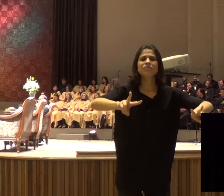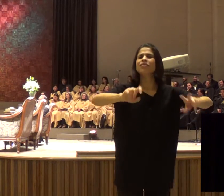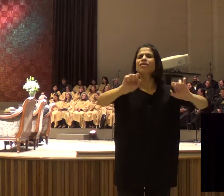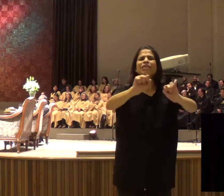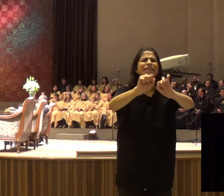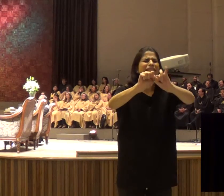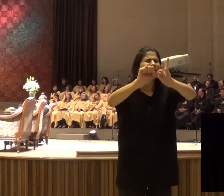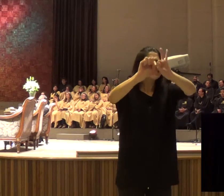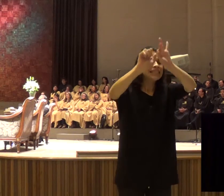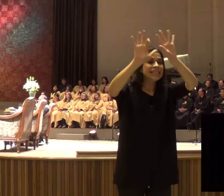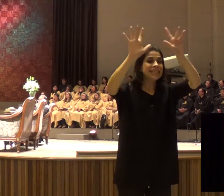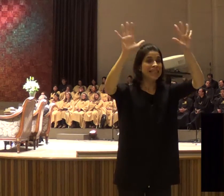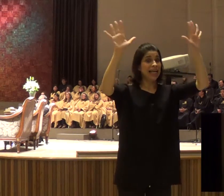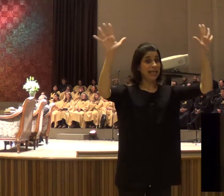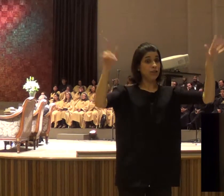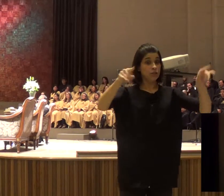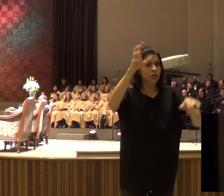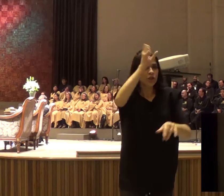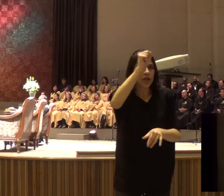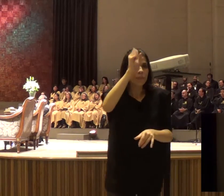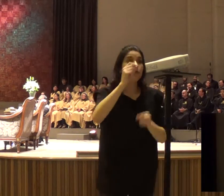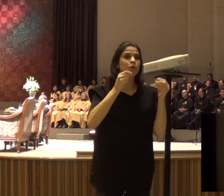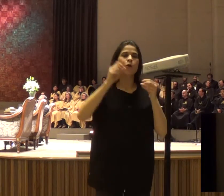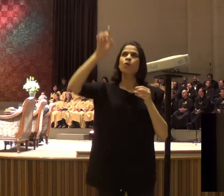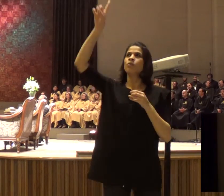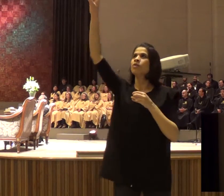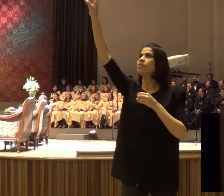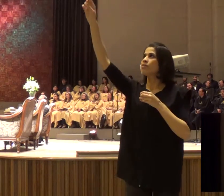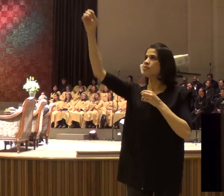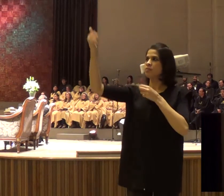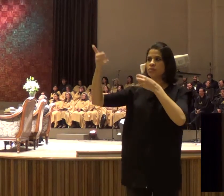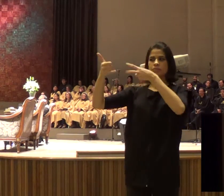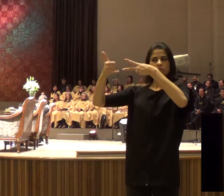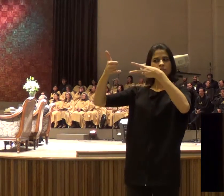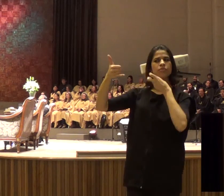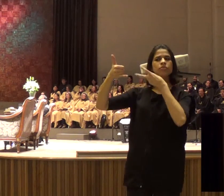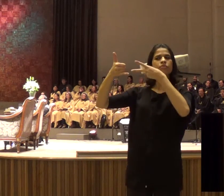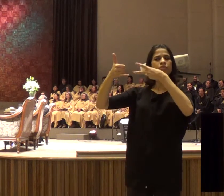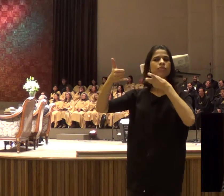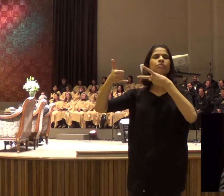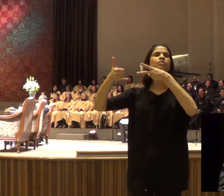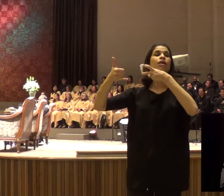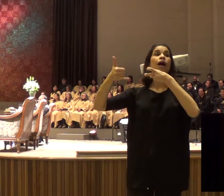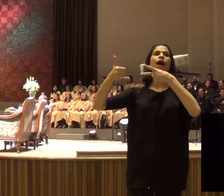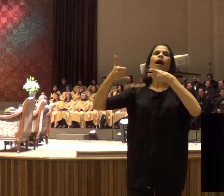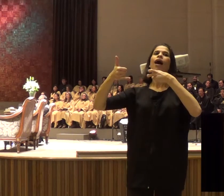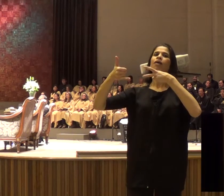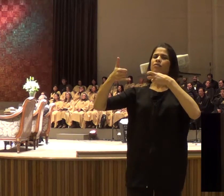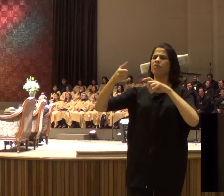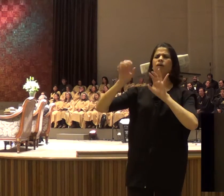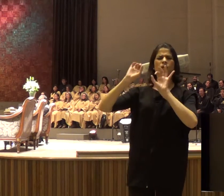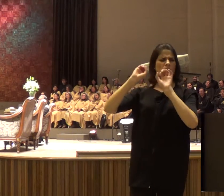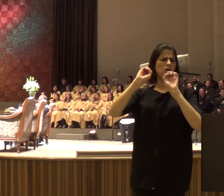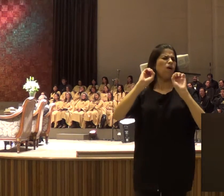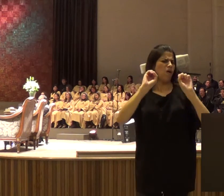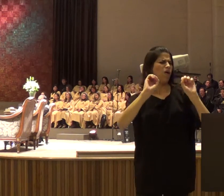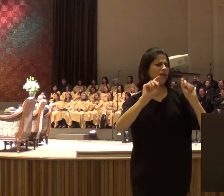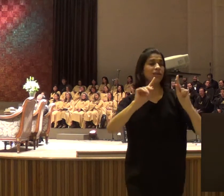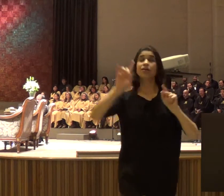e se a gente aprende, a ouvir a voz de Deus, tá? A gente vai descobrir assim, olha, se Deus tem alguma coisa para falar, sobre esse assunto